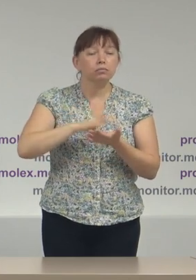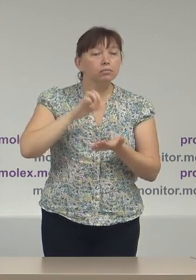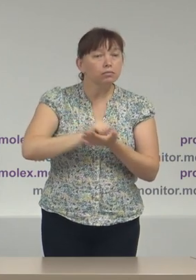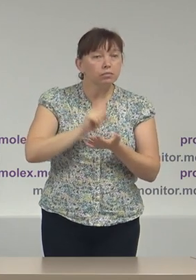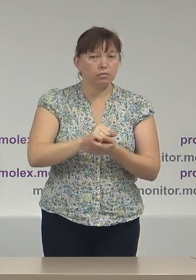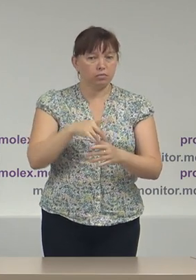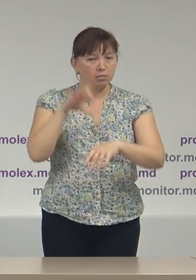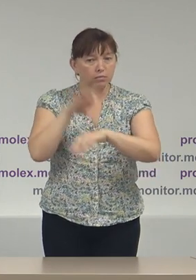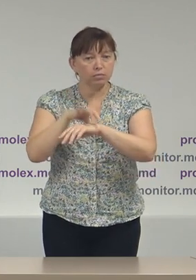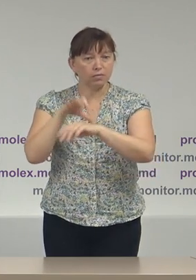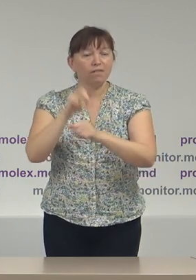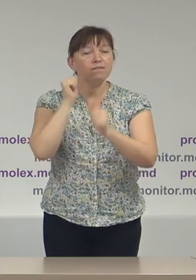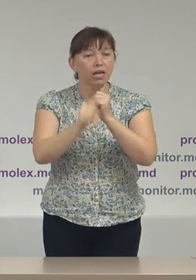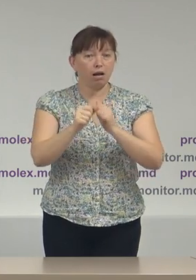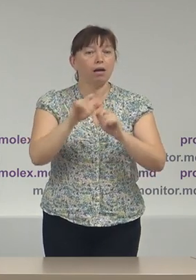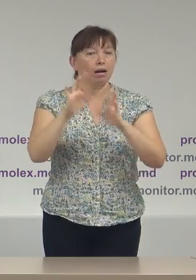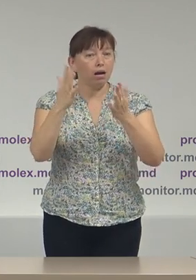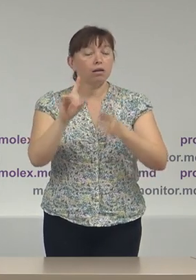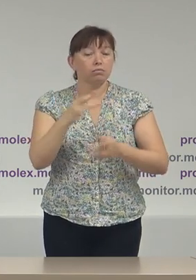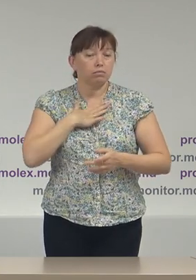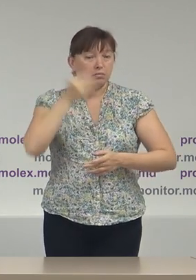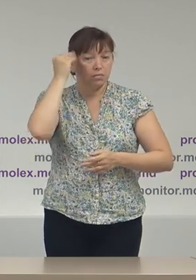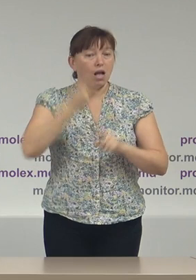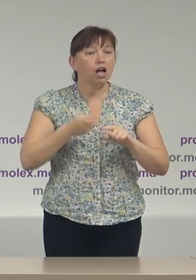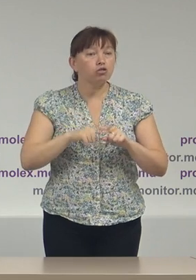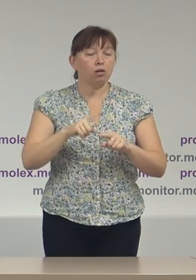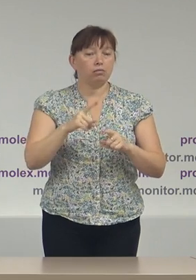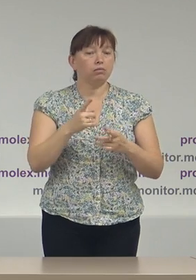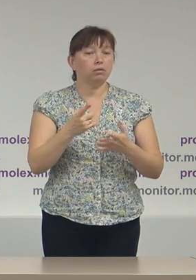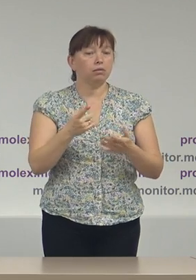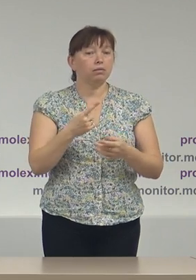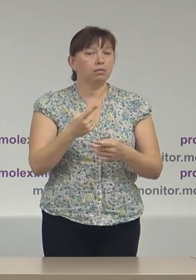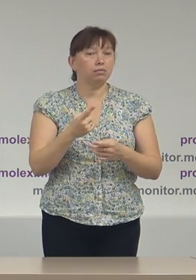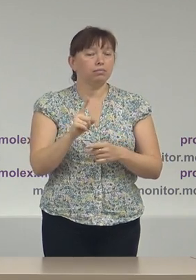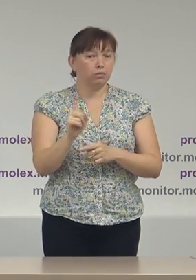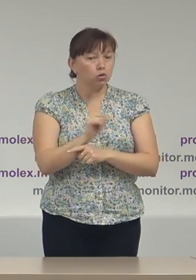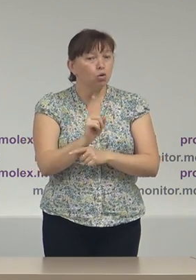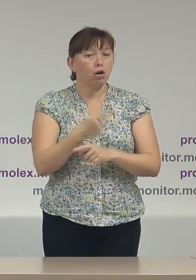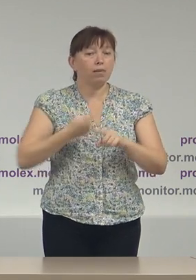că din punctul nostru de vedere această normă sau această interzicție